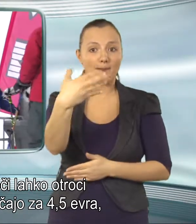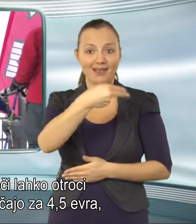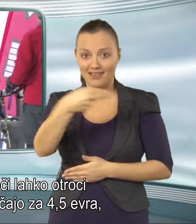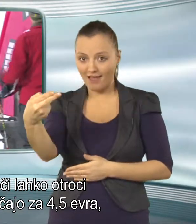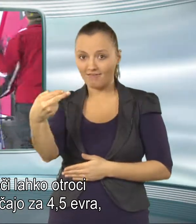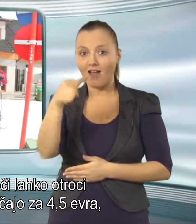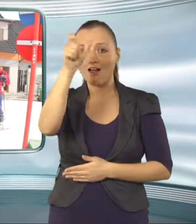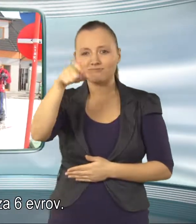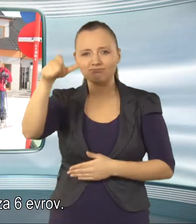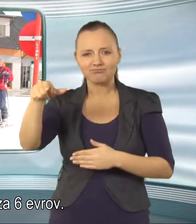evrov.